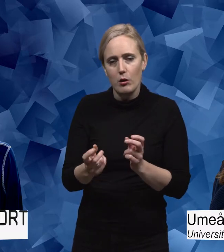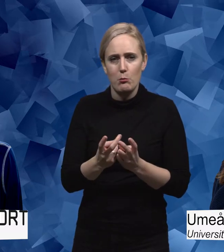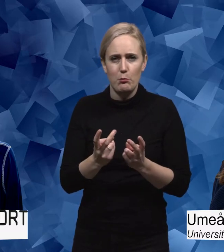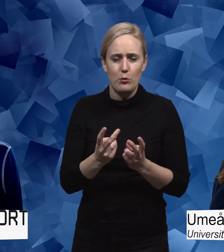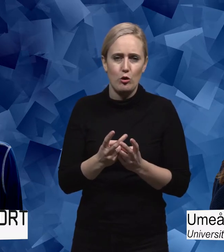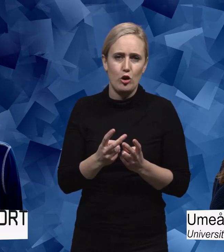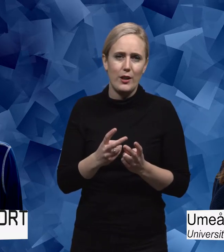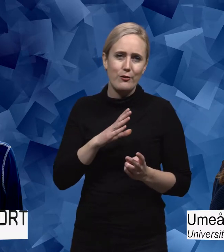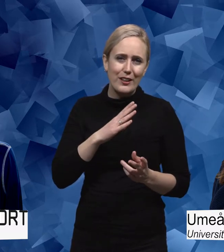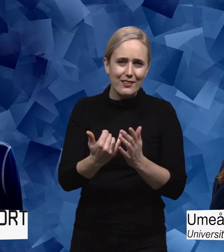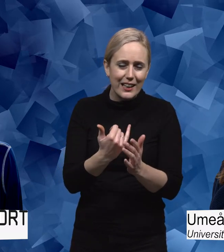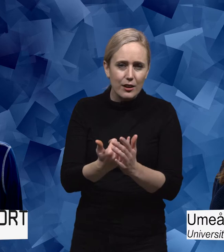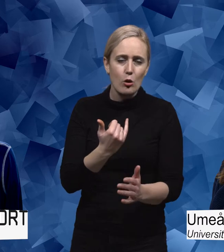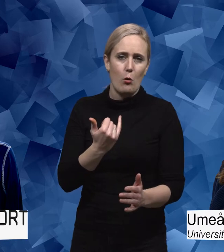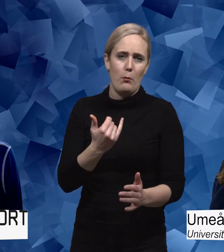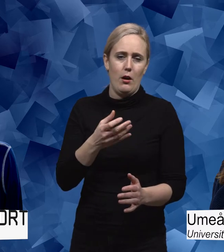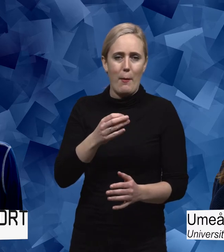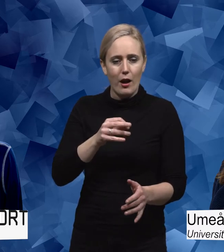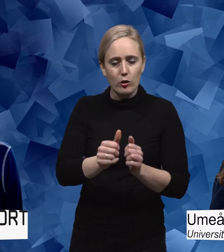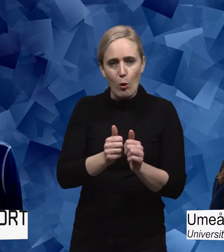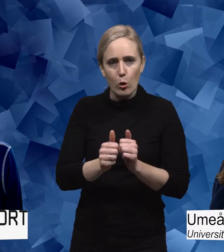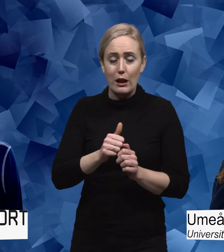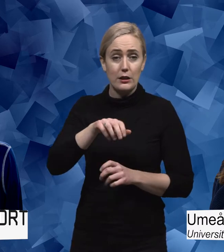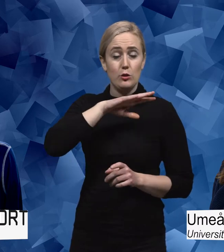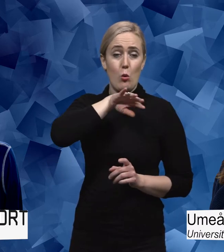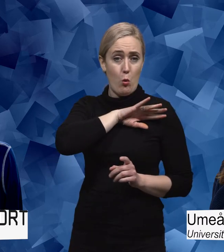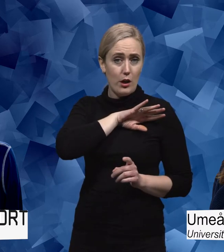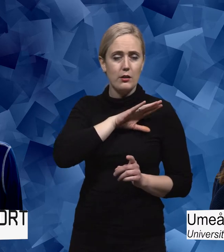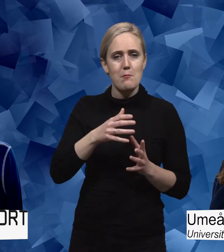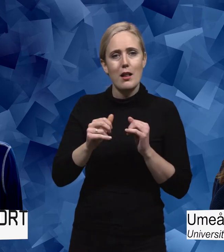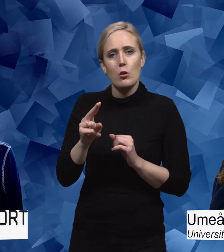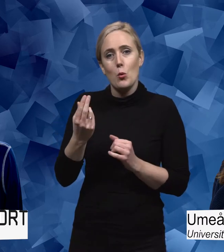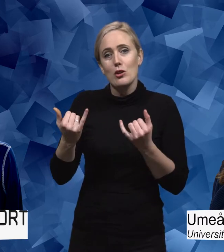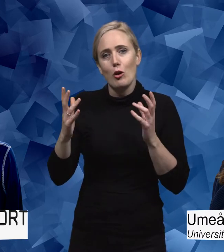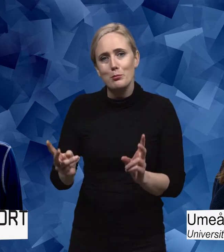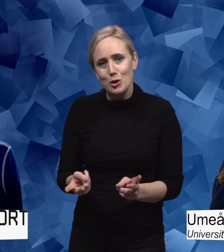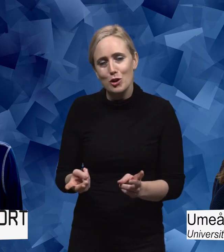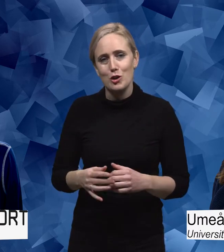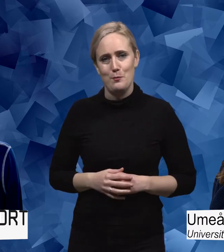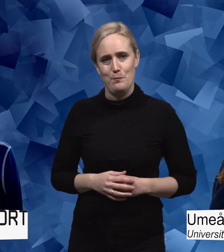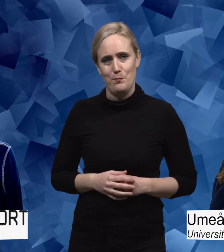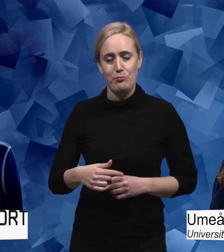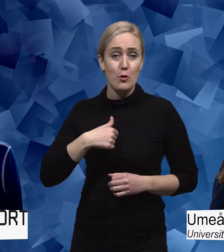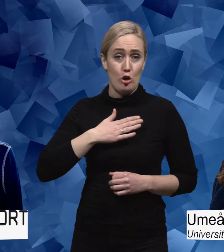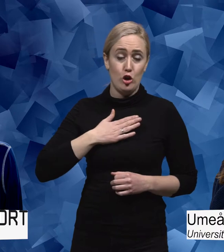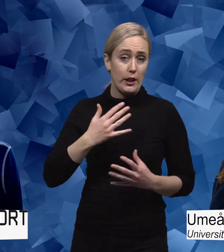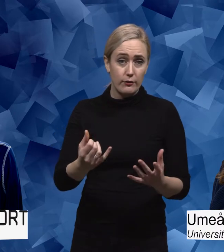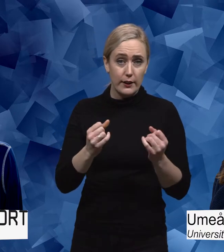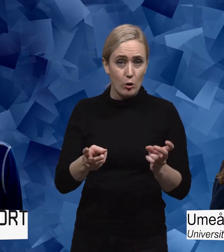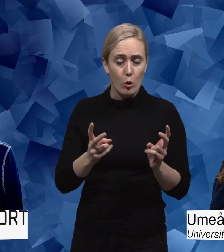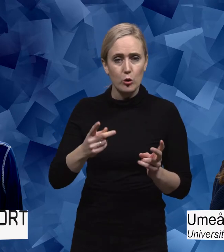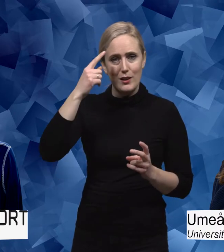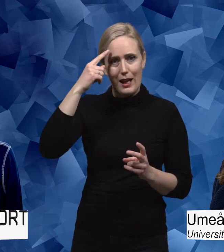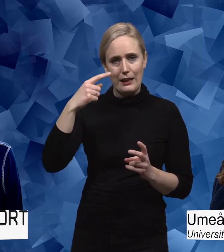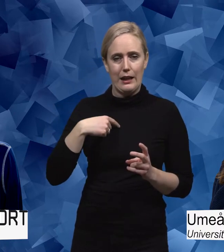jag tror att den prägen har funnits inom parasporten under både historisk tid men också i nutid. Men jag tycker också att det är viktigt att